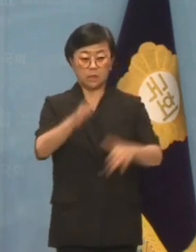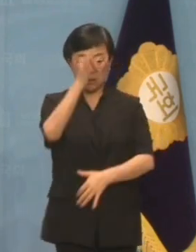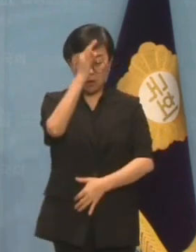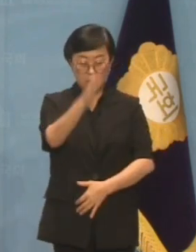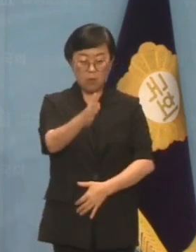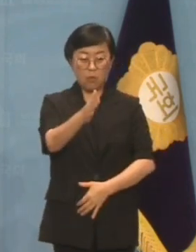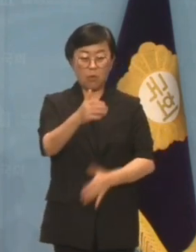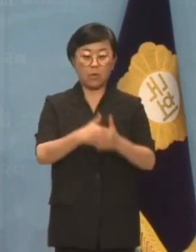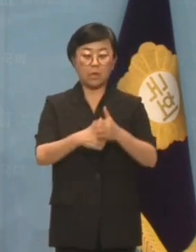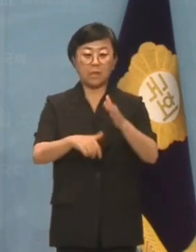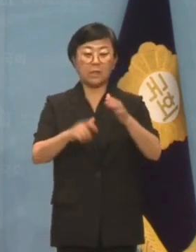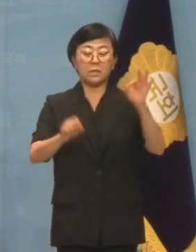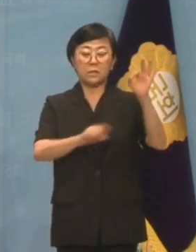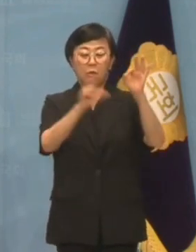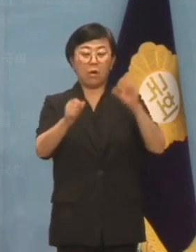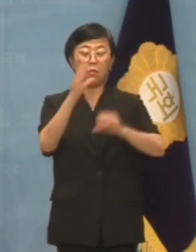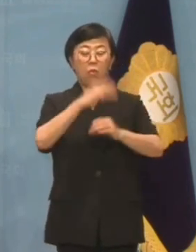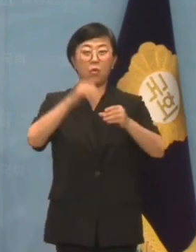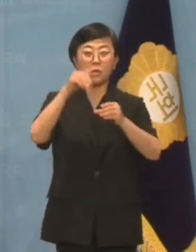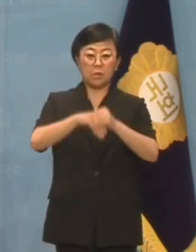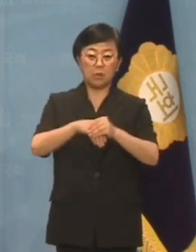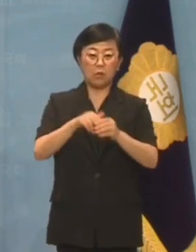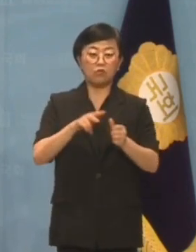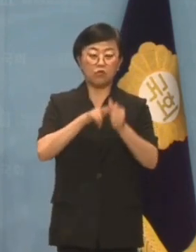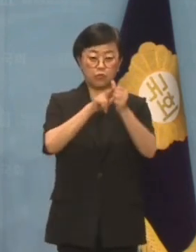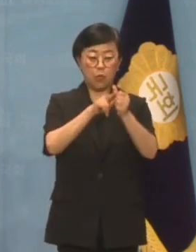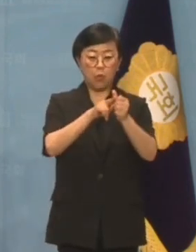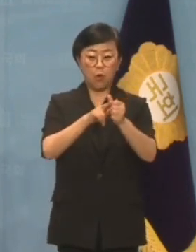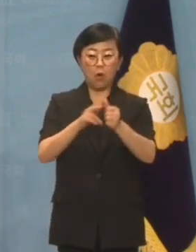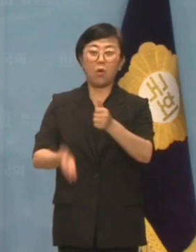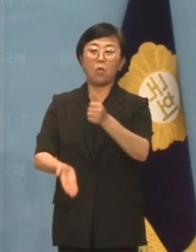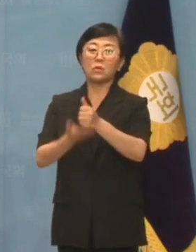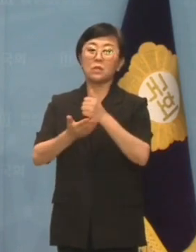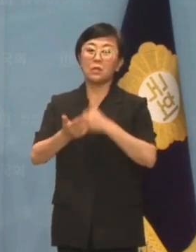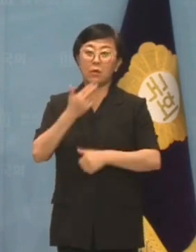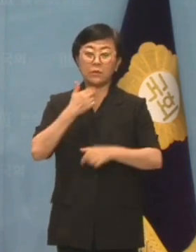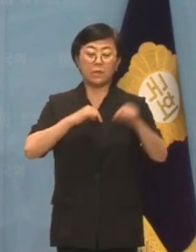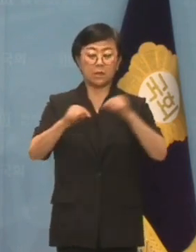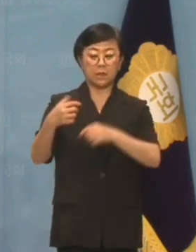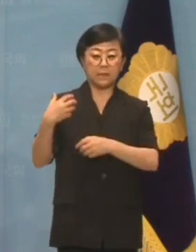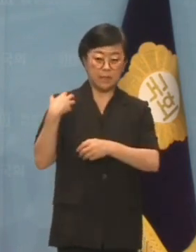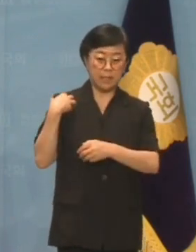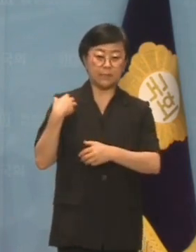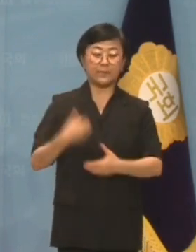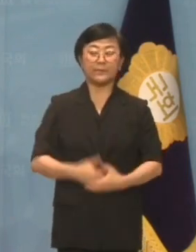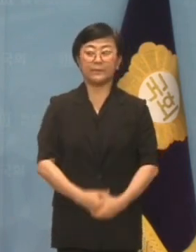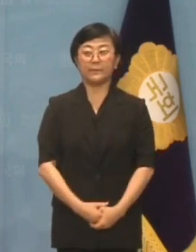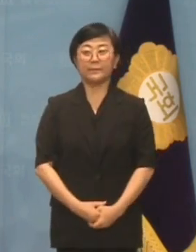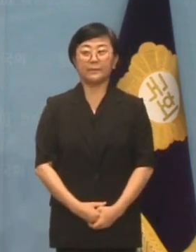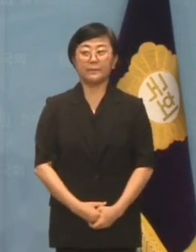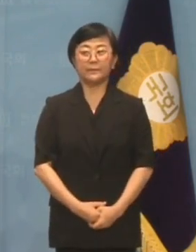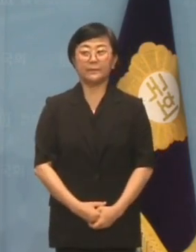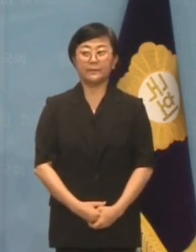사과하고 10월 보궐선거의 후보 무공천으로 정치적 책임을 지십시오. 스스로 정치적 책임입니다. surely원을 받을 지협한 하셨습니다. 이제